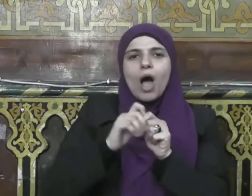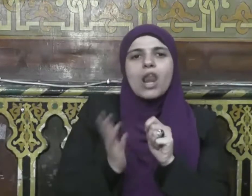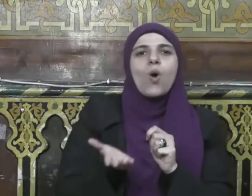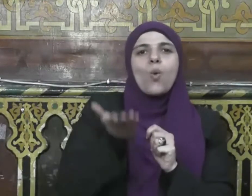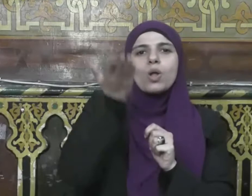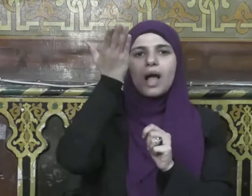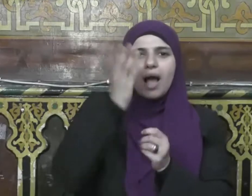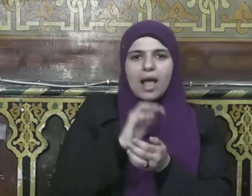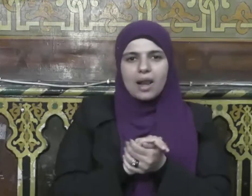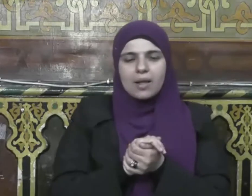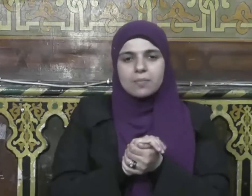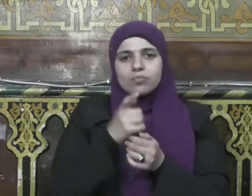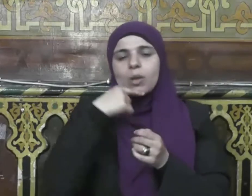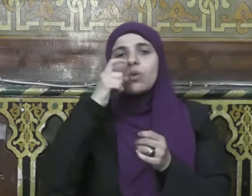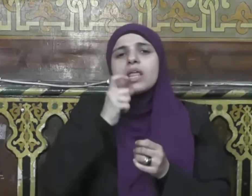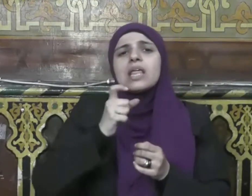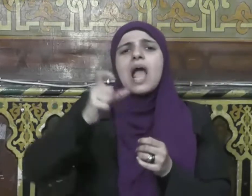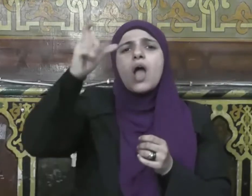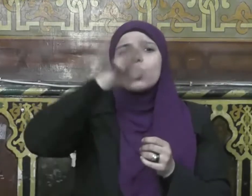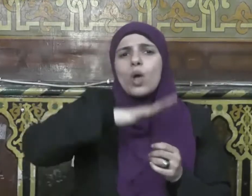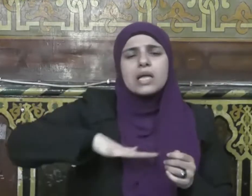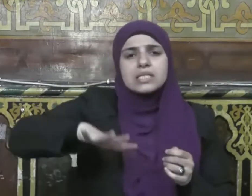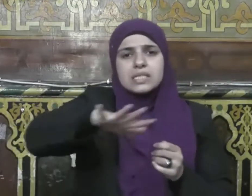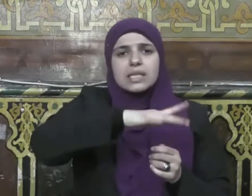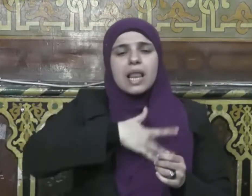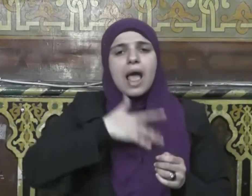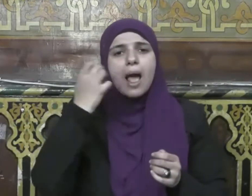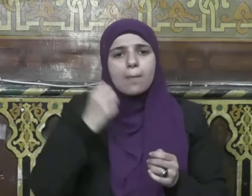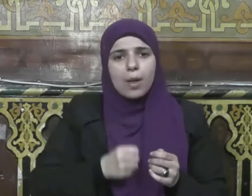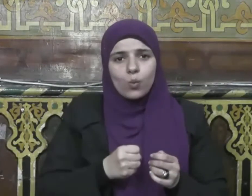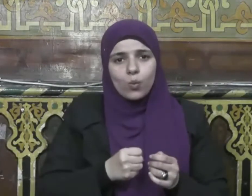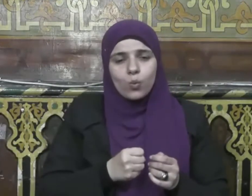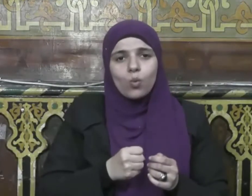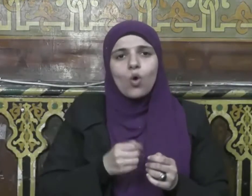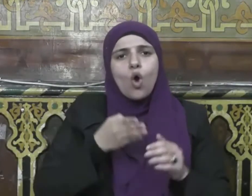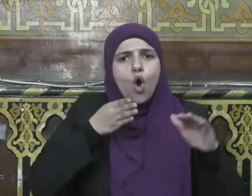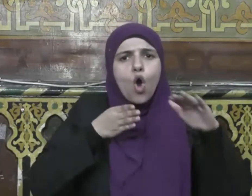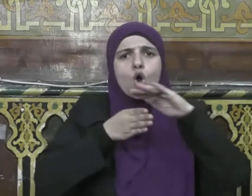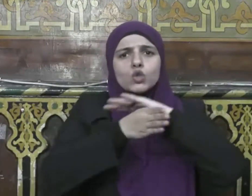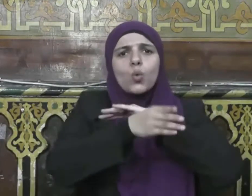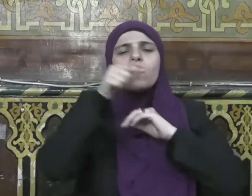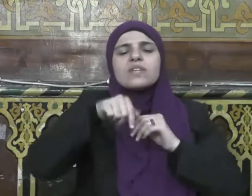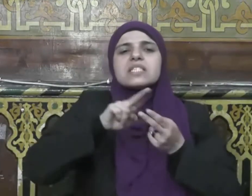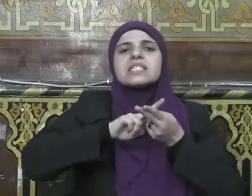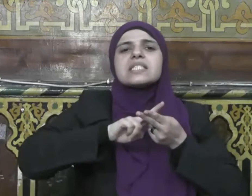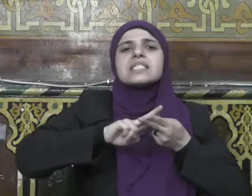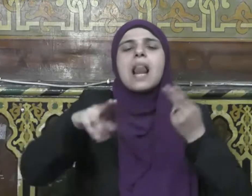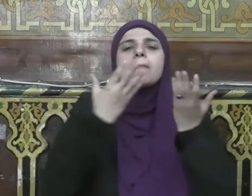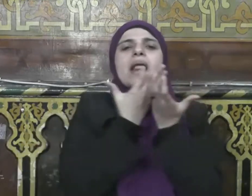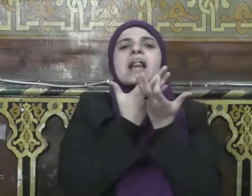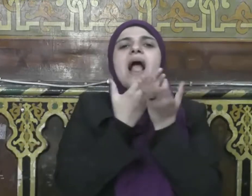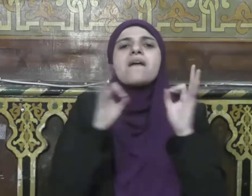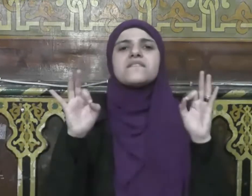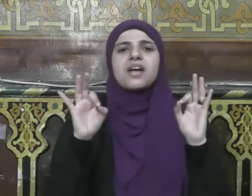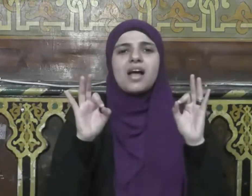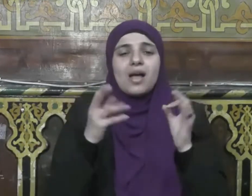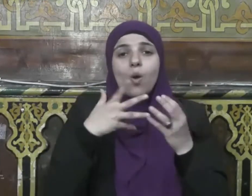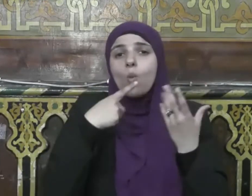ادخلوا في السلم كافة ولا تتبعوا قطوات الشيطان إنه